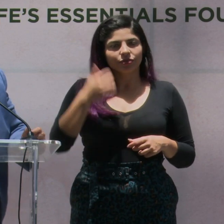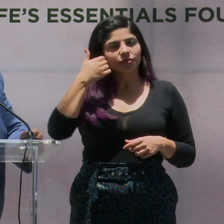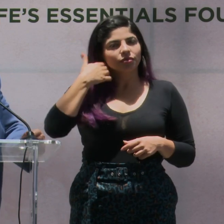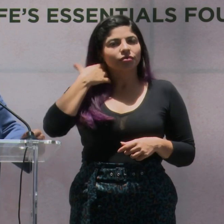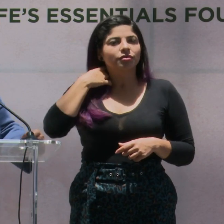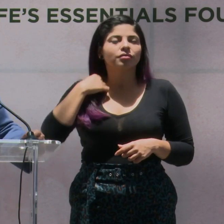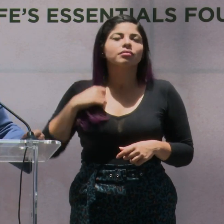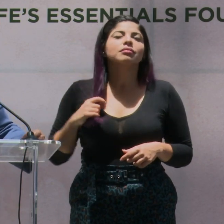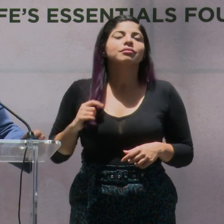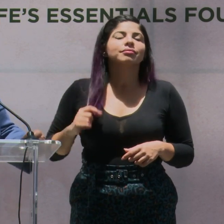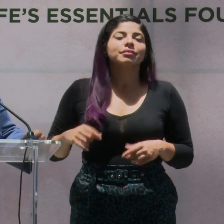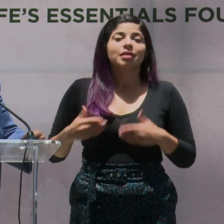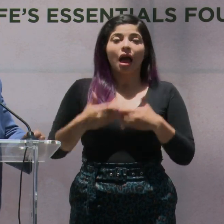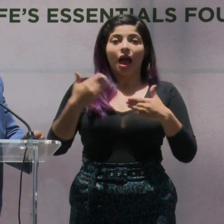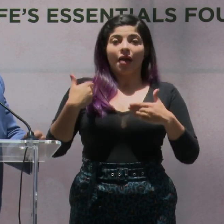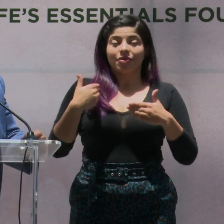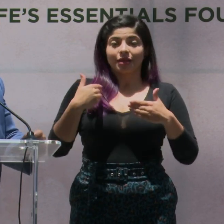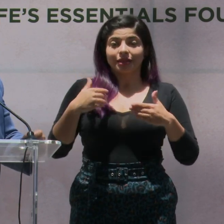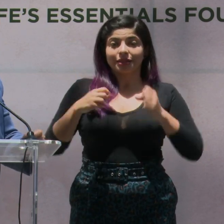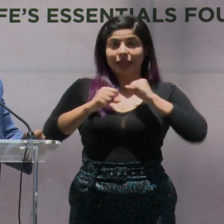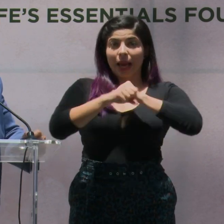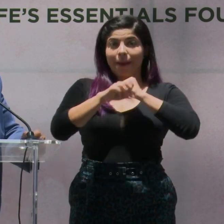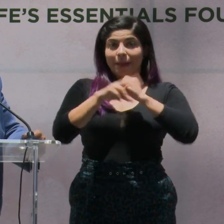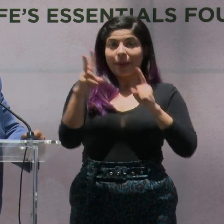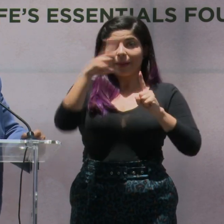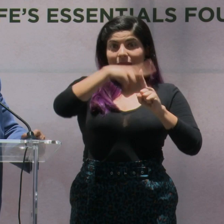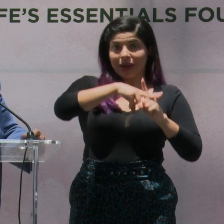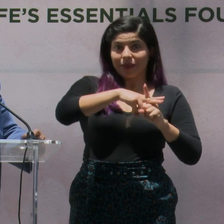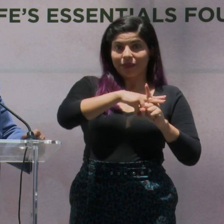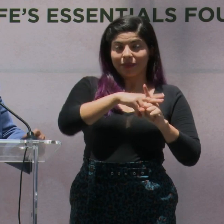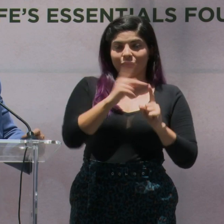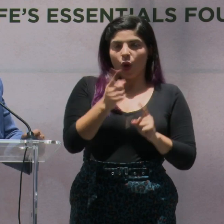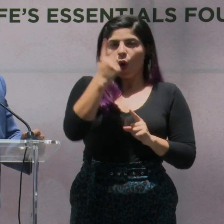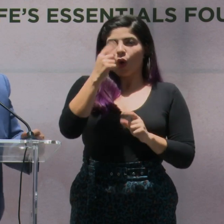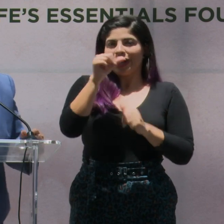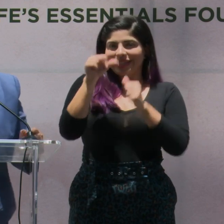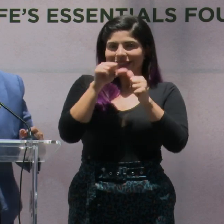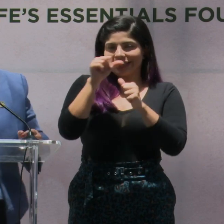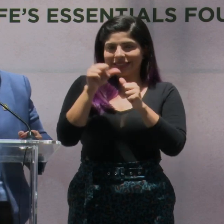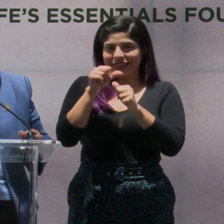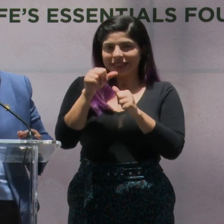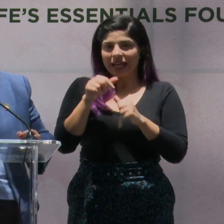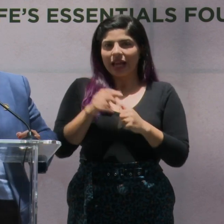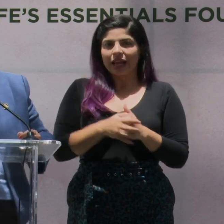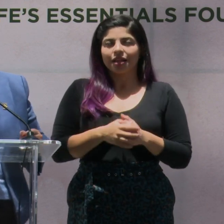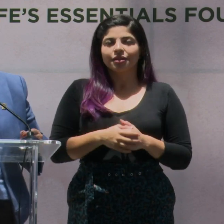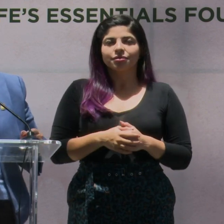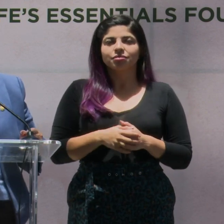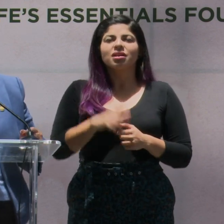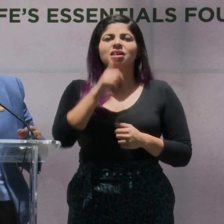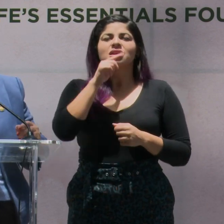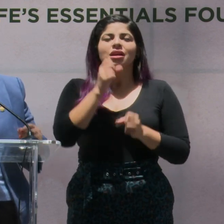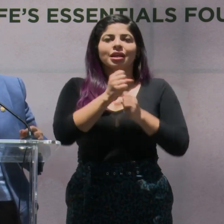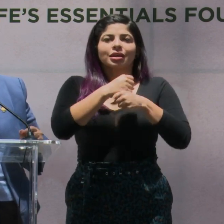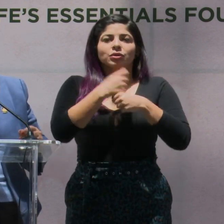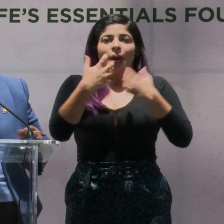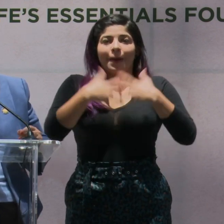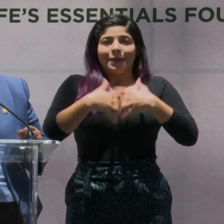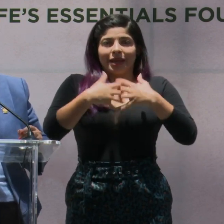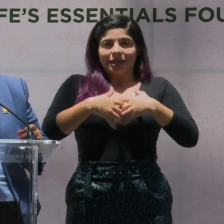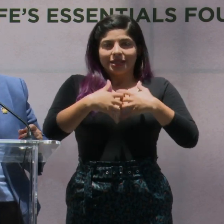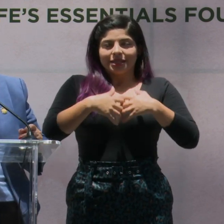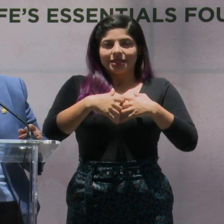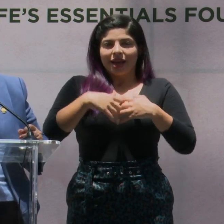Antes de implementar esa campaña, Only Essentials, que la realizó una empresa que ganó